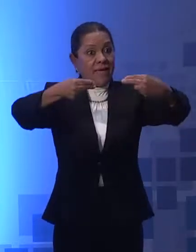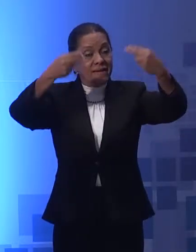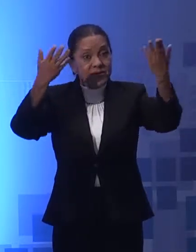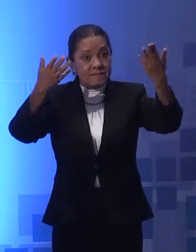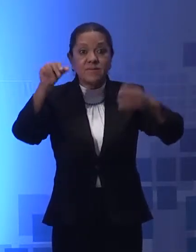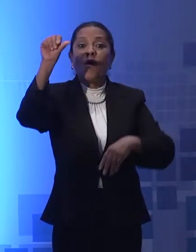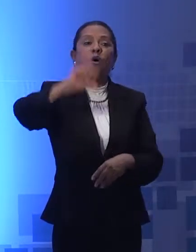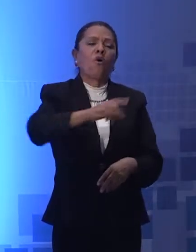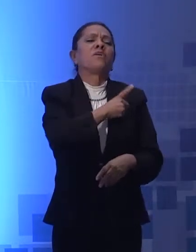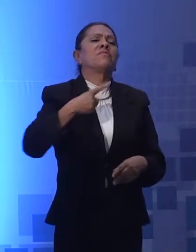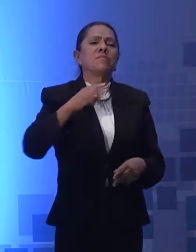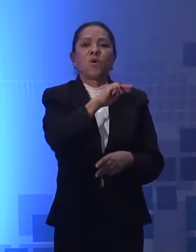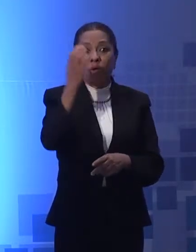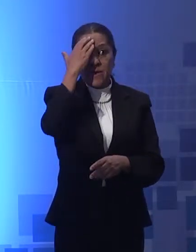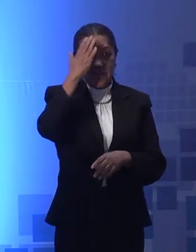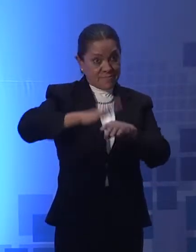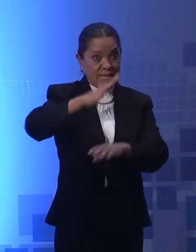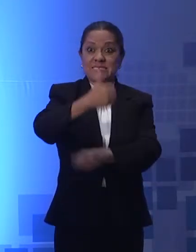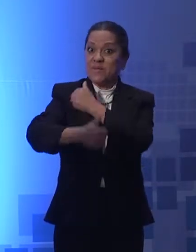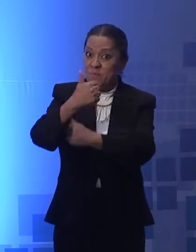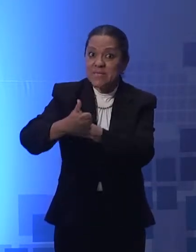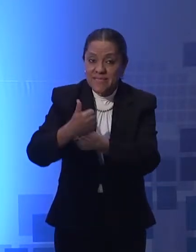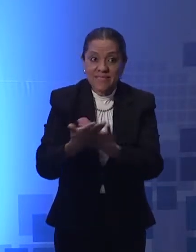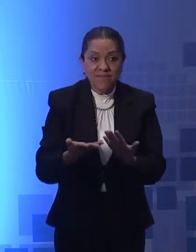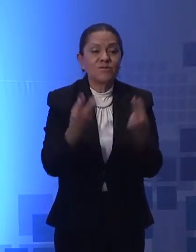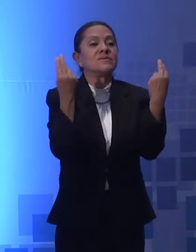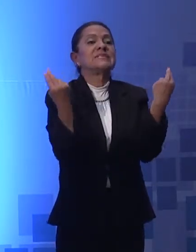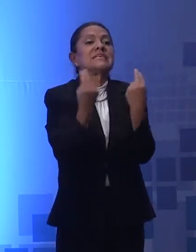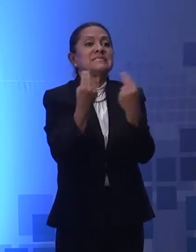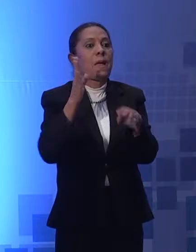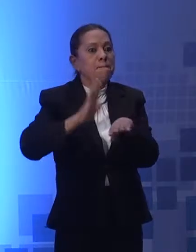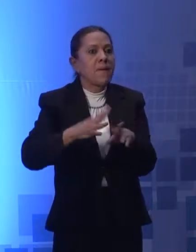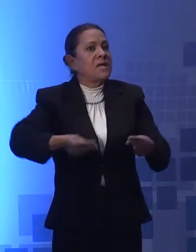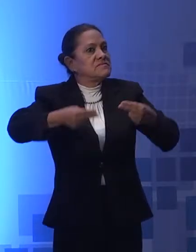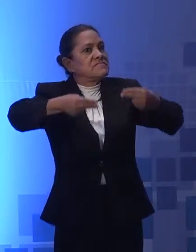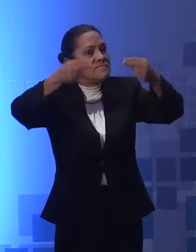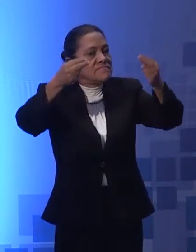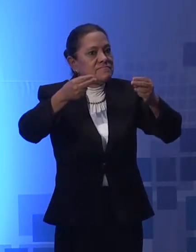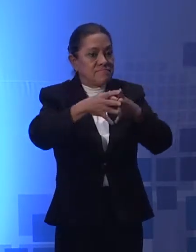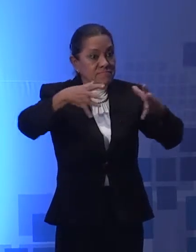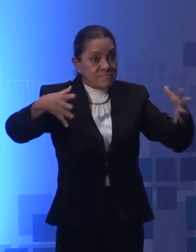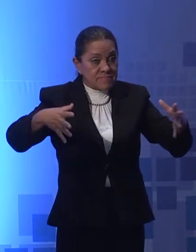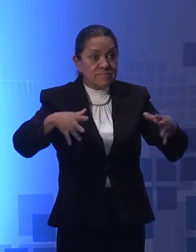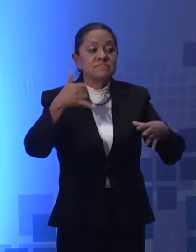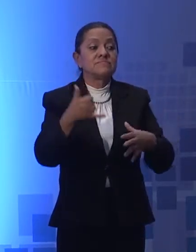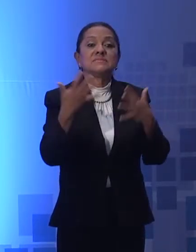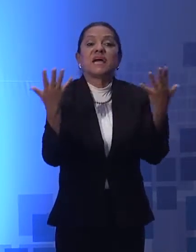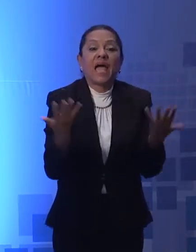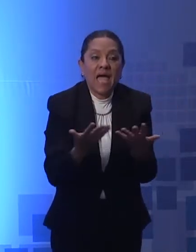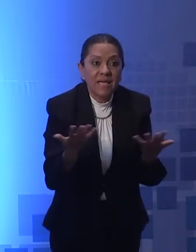Hoy hay que reconocer, somos más competitivos, necesitamos ser más productivos y revisar,